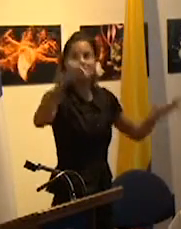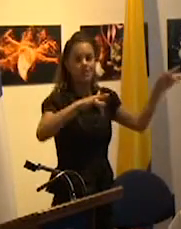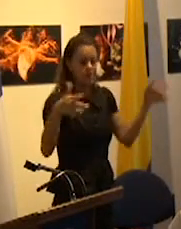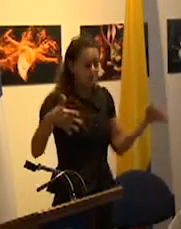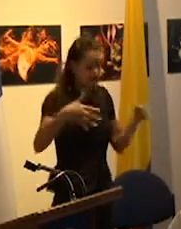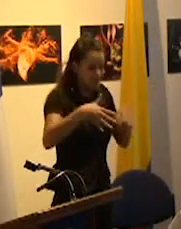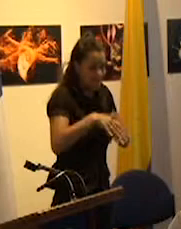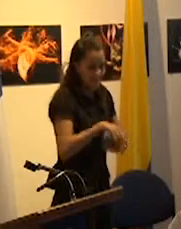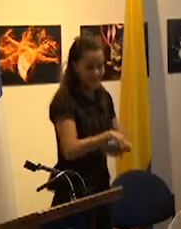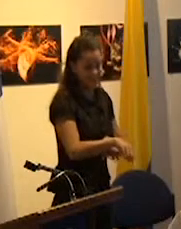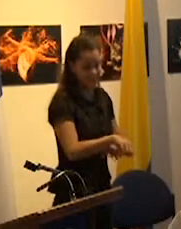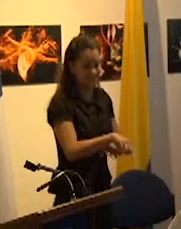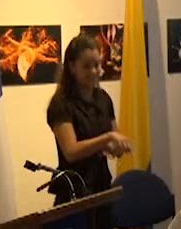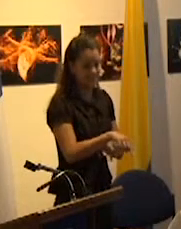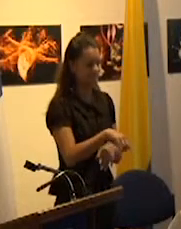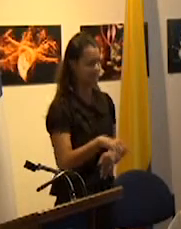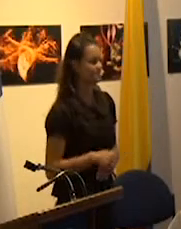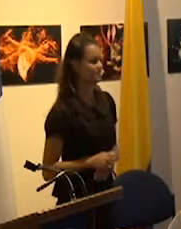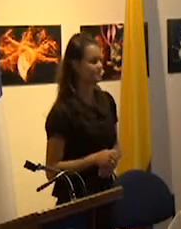diversas